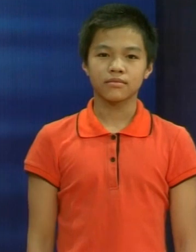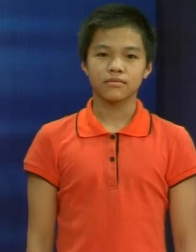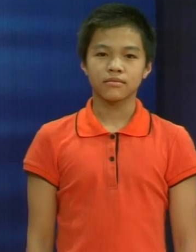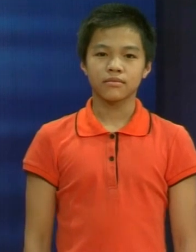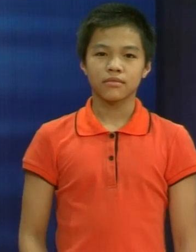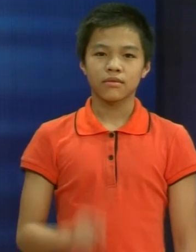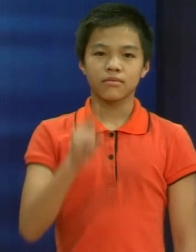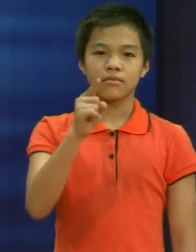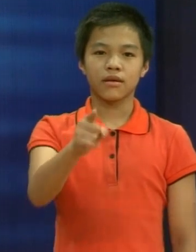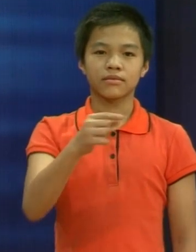Bạn thích uống gì nhỉ